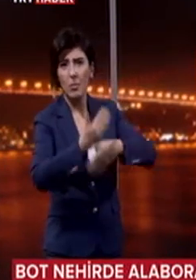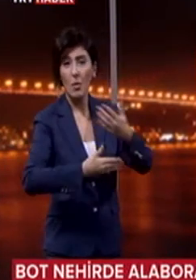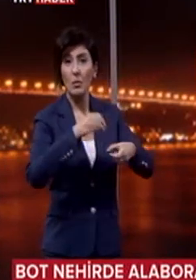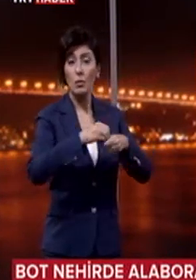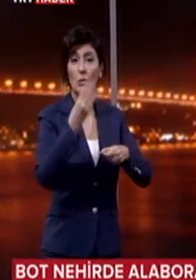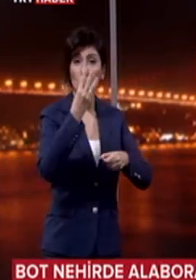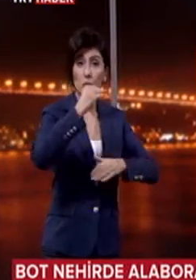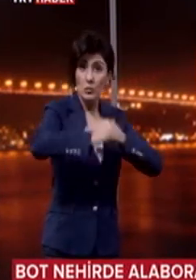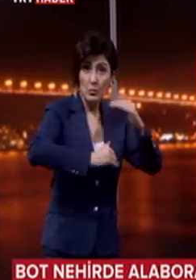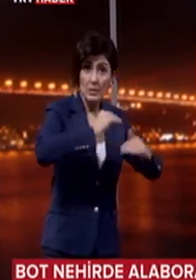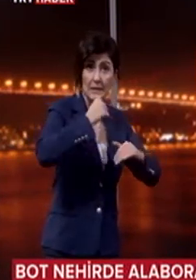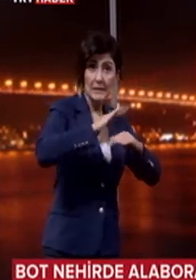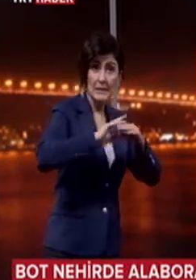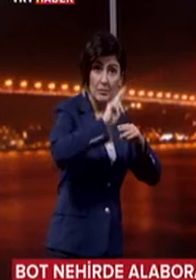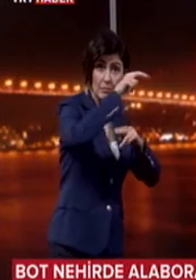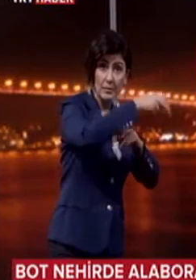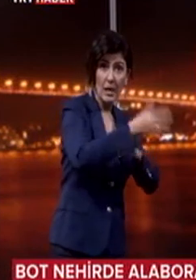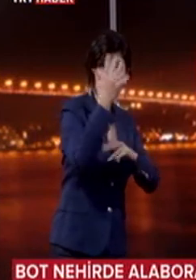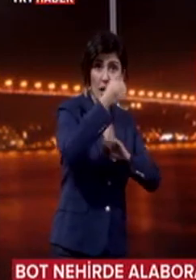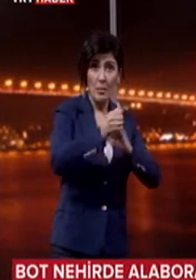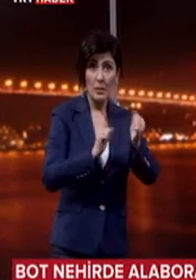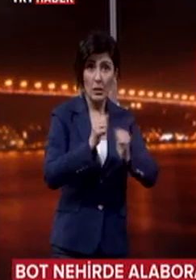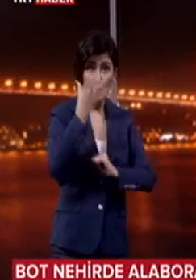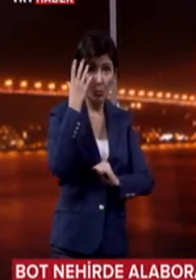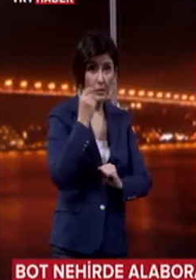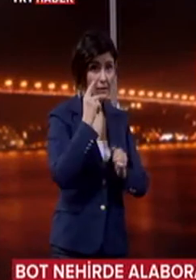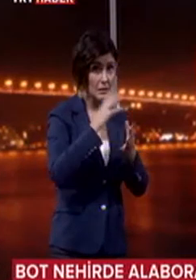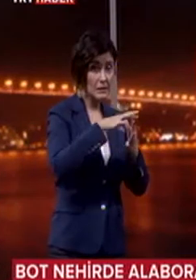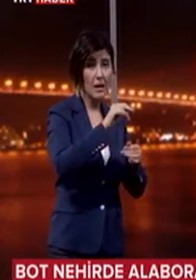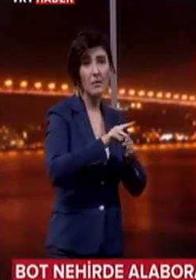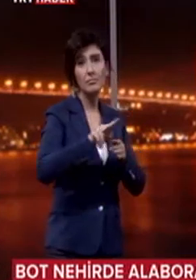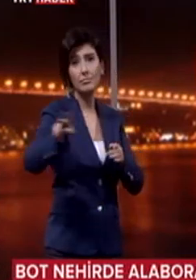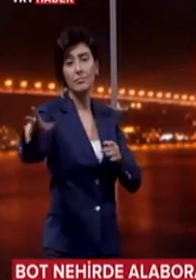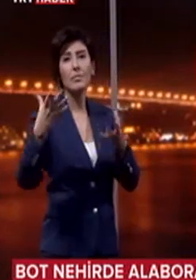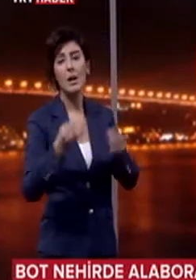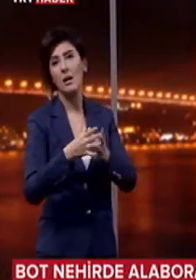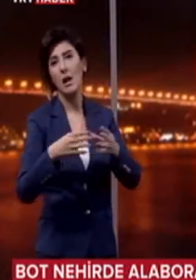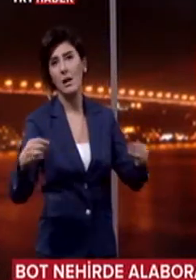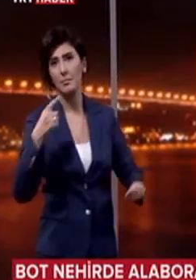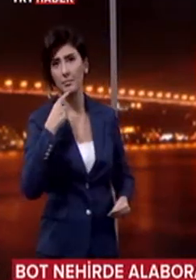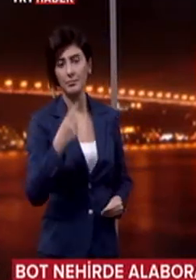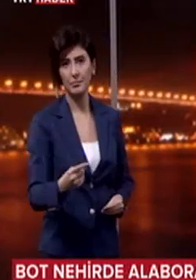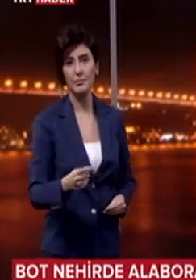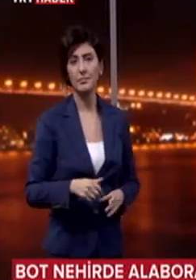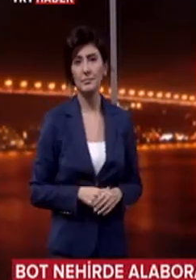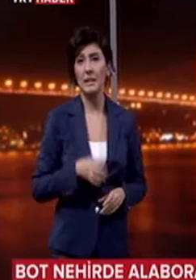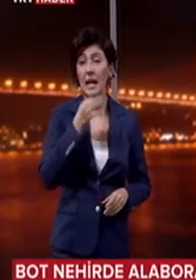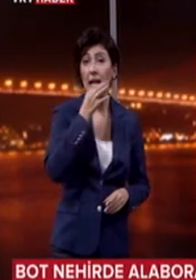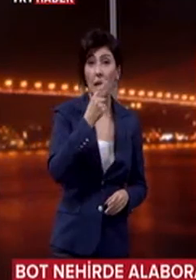yüzerek kıyıya çıkarken kara pilot Üsteğmen'e öğrenilen Burak İz akıntıya kapılarak kayboldu. İhbar üzerine